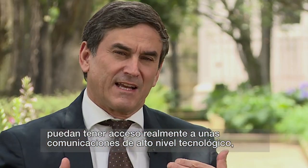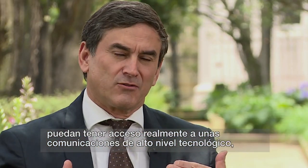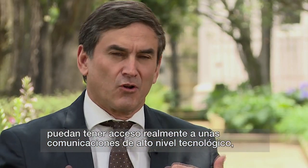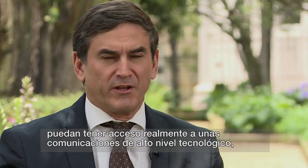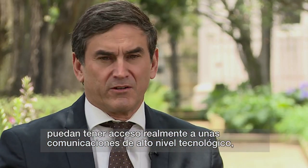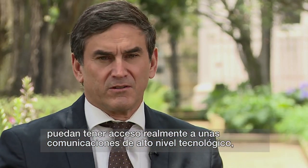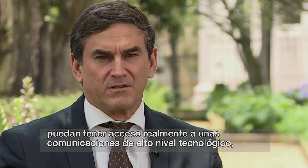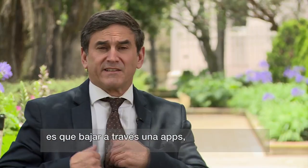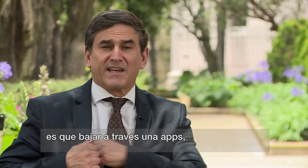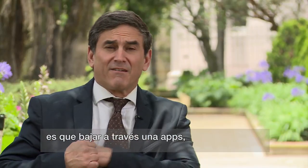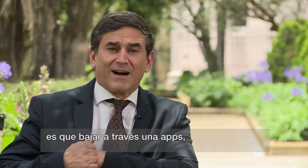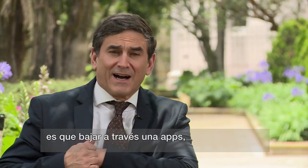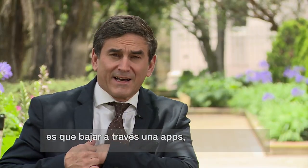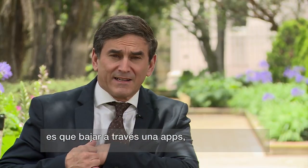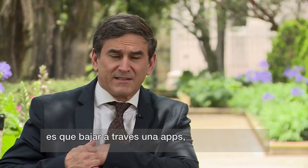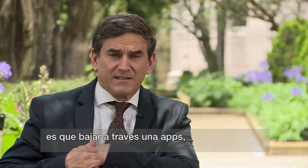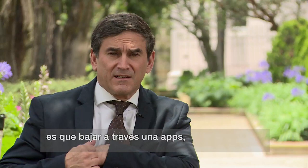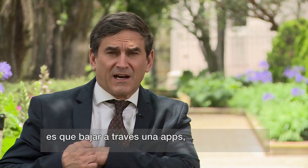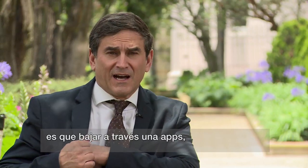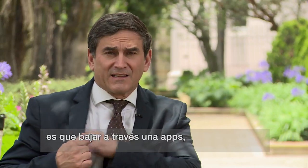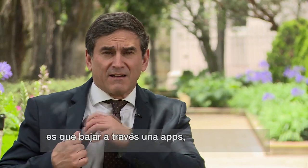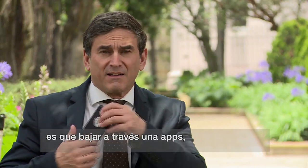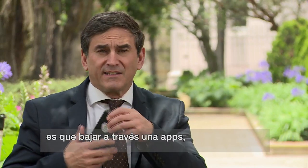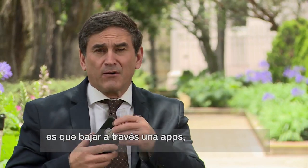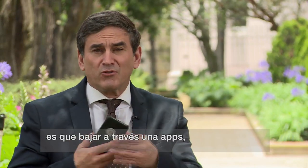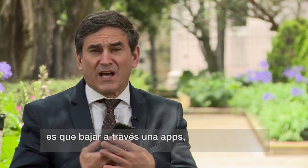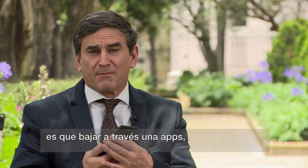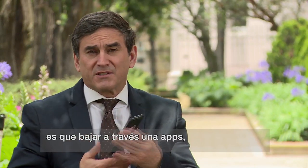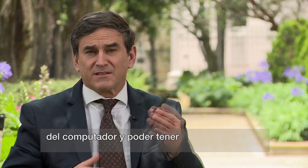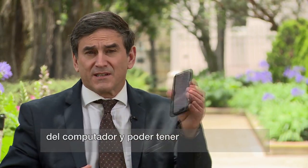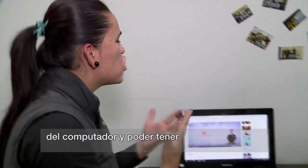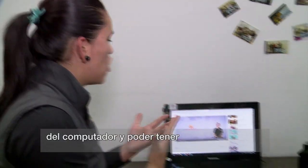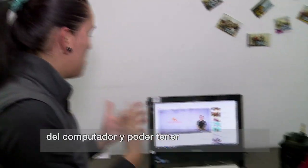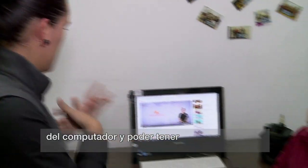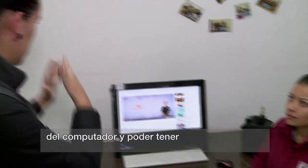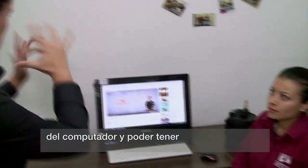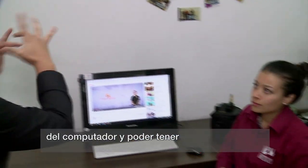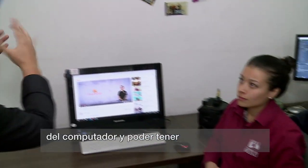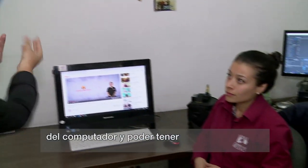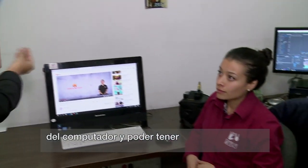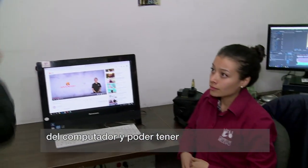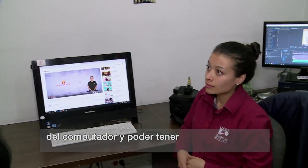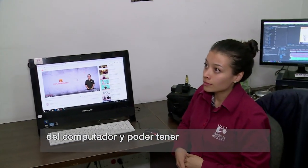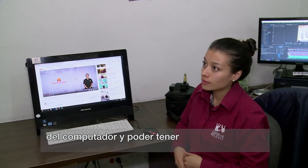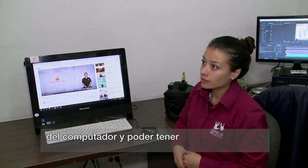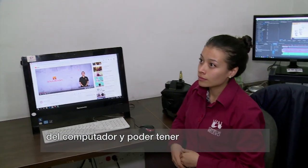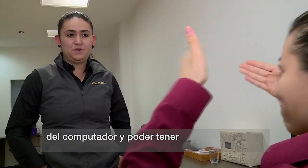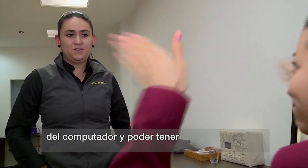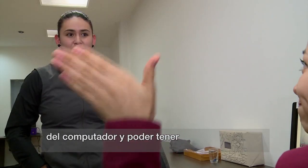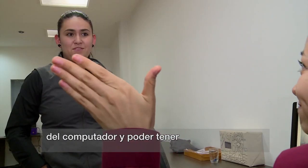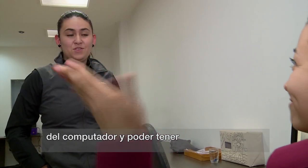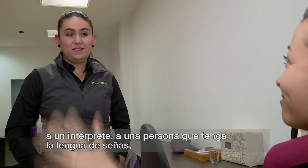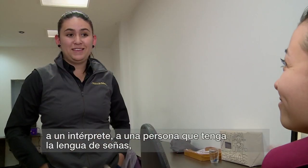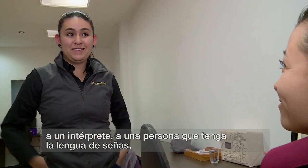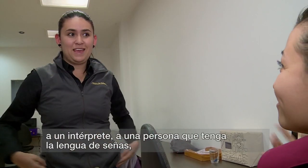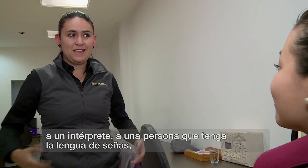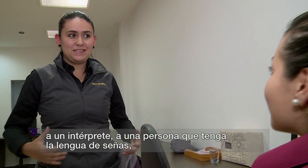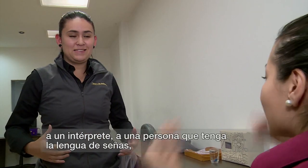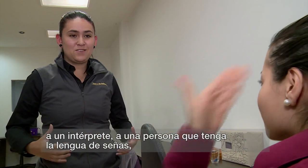tecnológico. Es que bajar a través de una apps en el computador y poder tener a un intérprete,